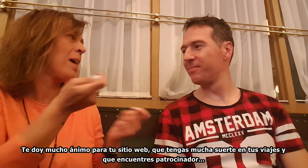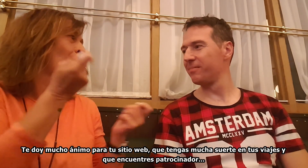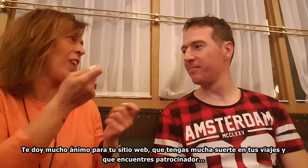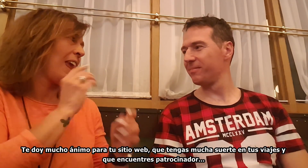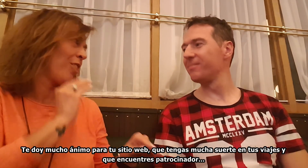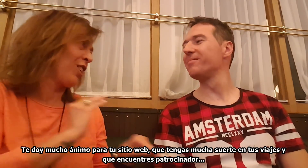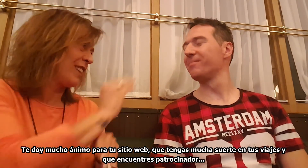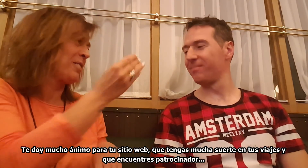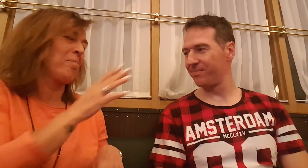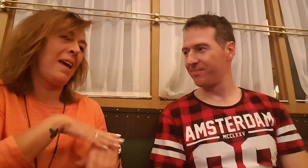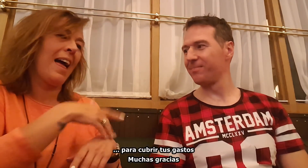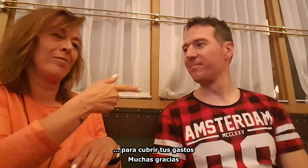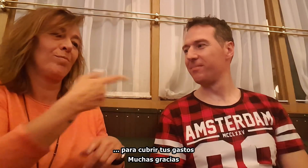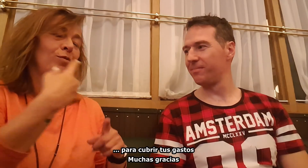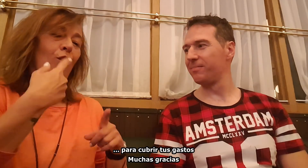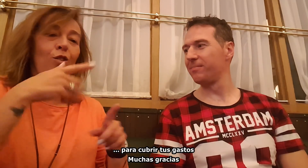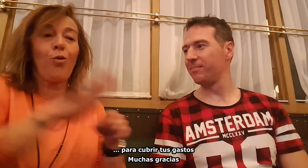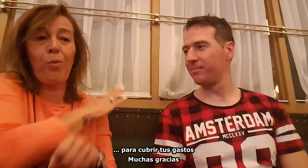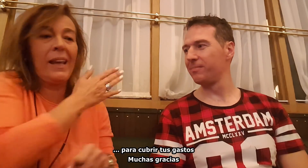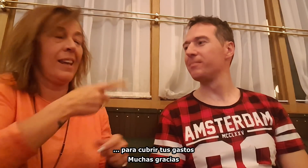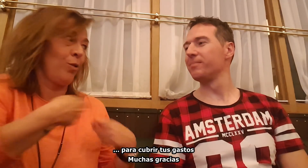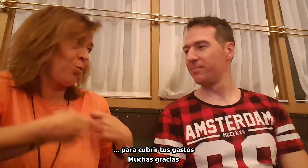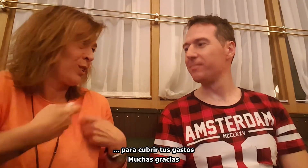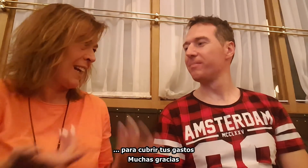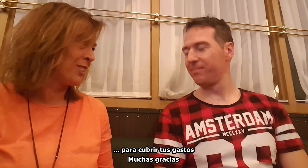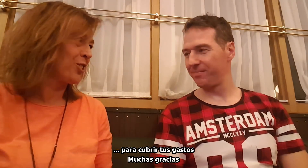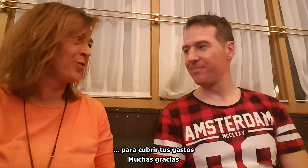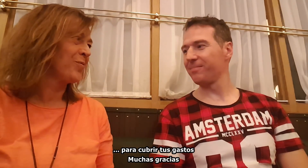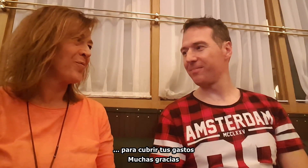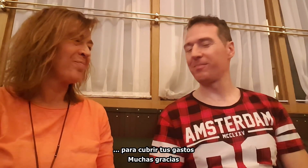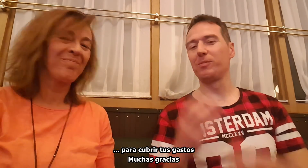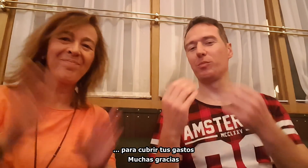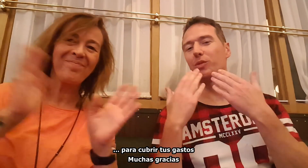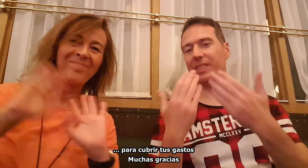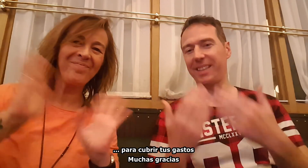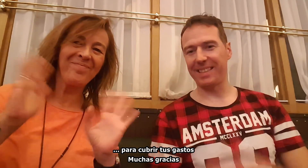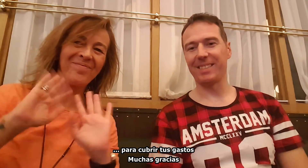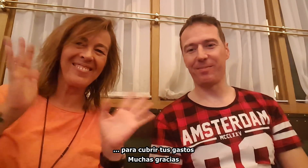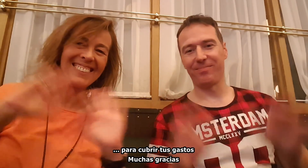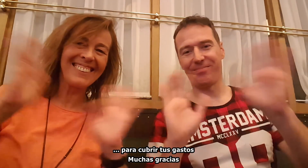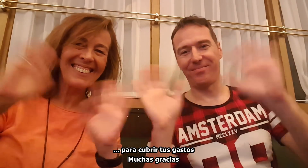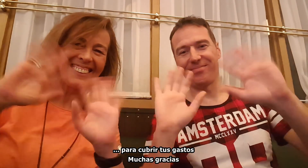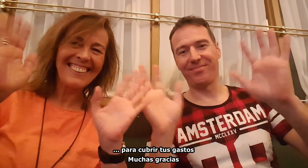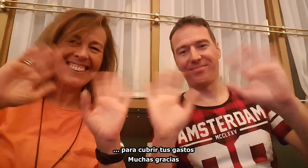Y que encuentres patrocinador para cubrir tus gastos. Muchas gracias. Adiós.